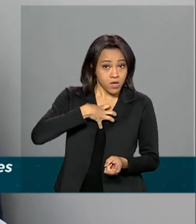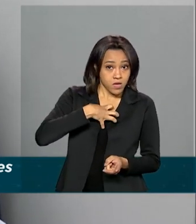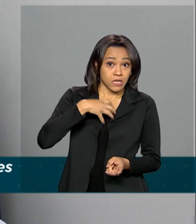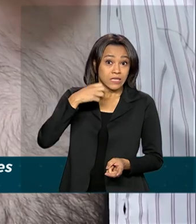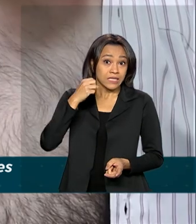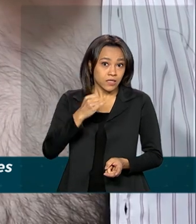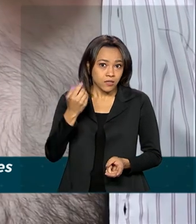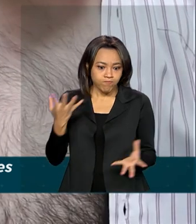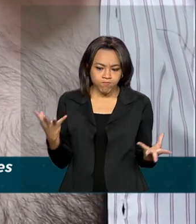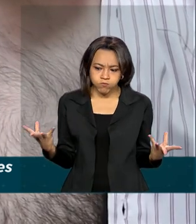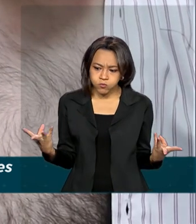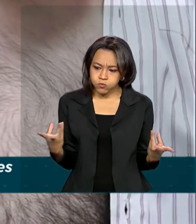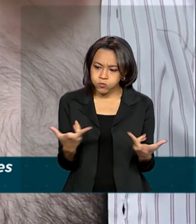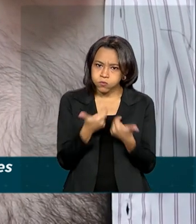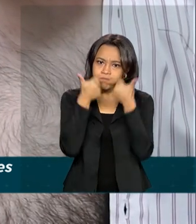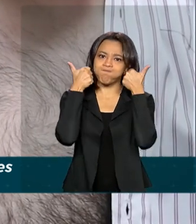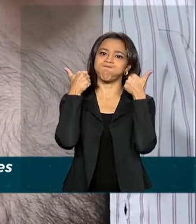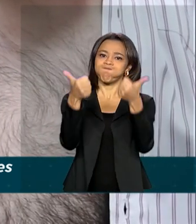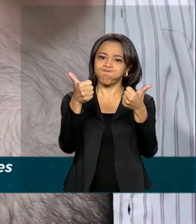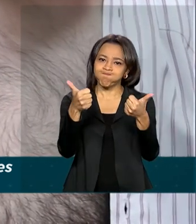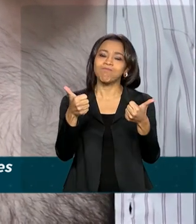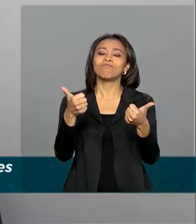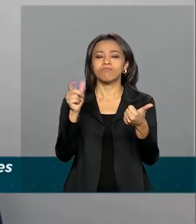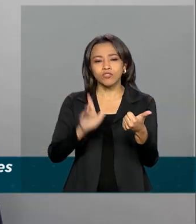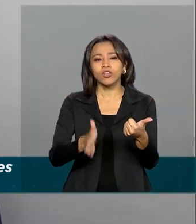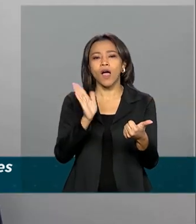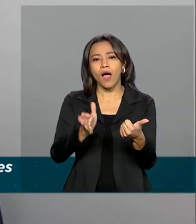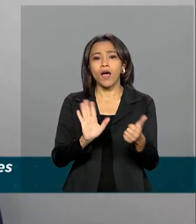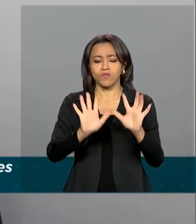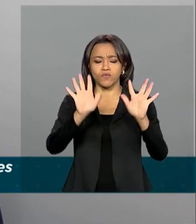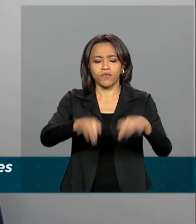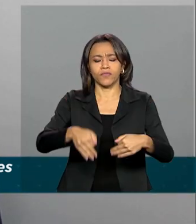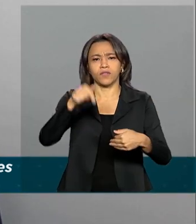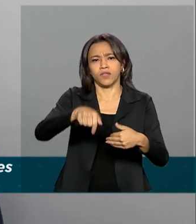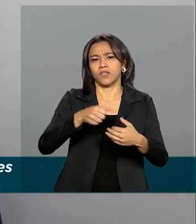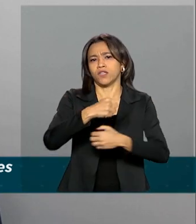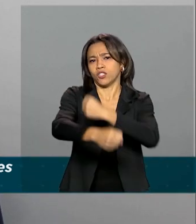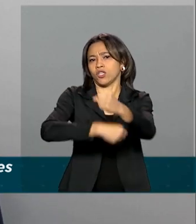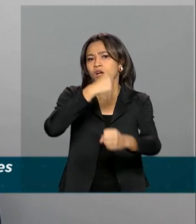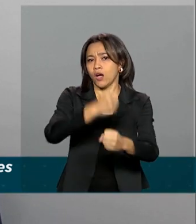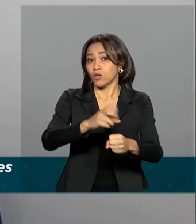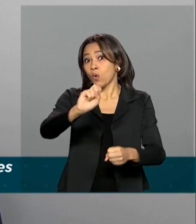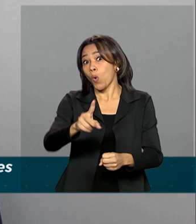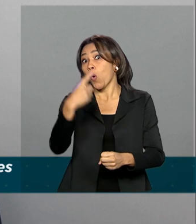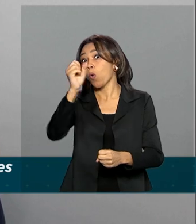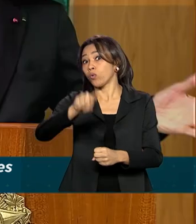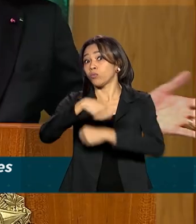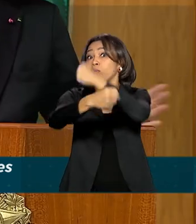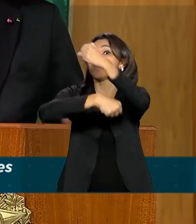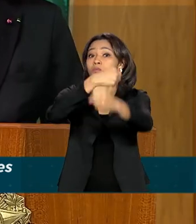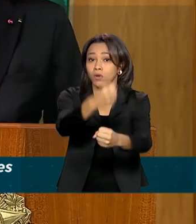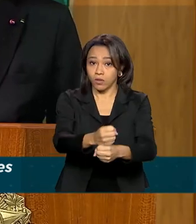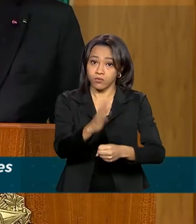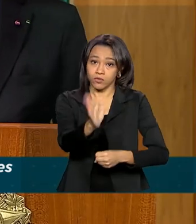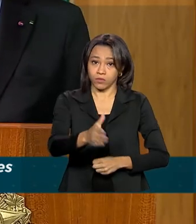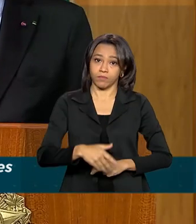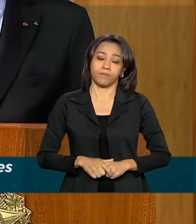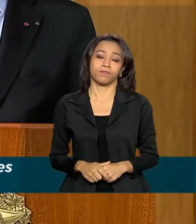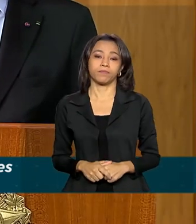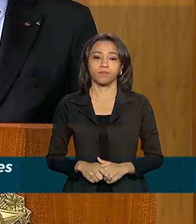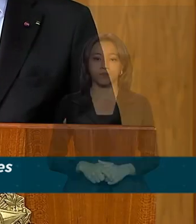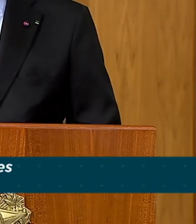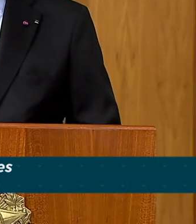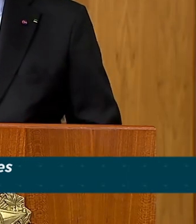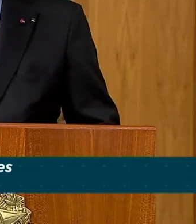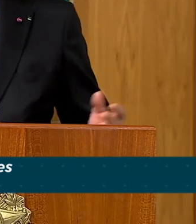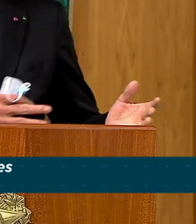demonstre eficácia, a imunização pode estar disponível já no fim deste ano ou no início do próximo. E assinamos esse protocolo do